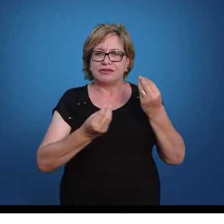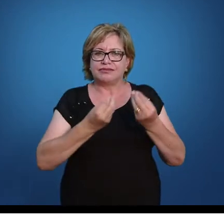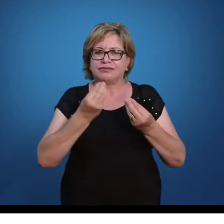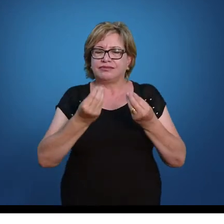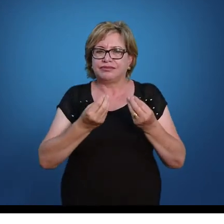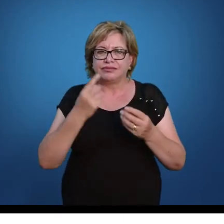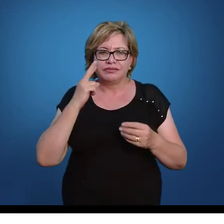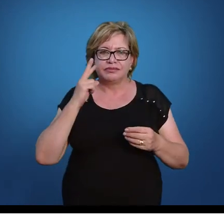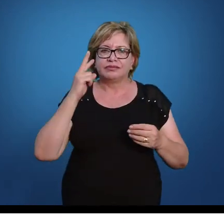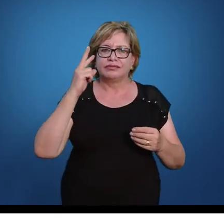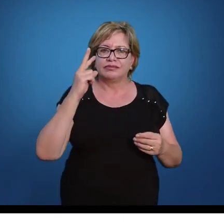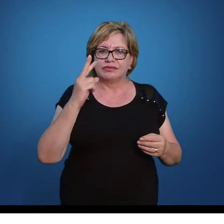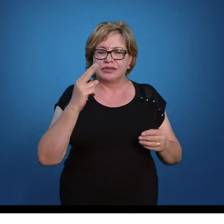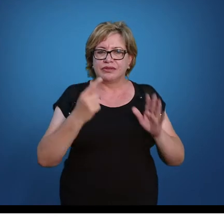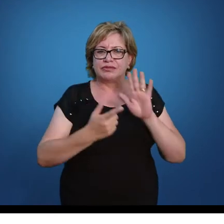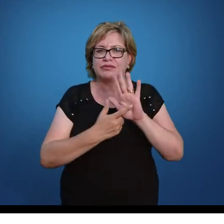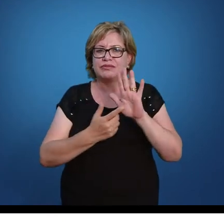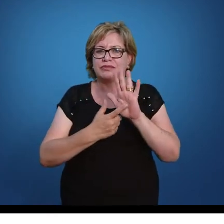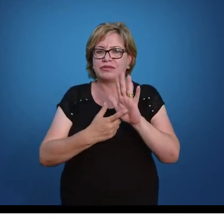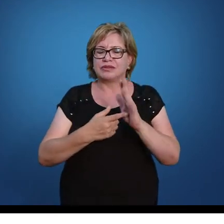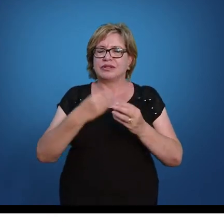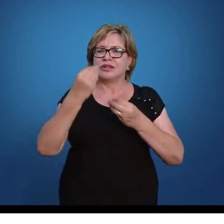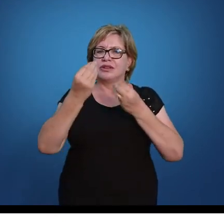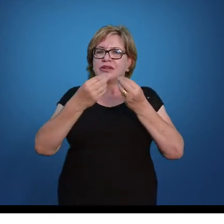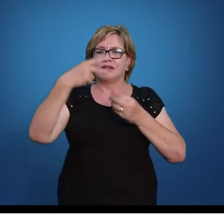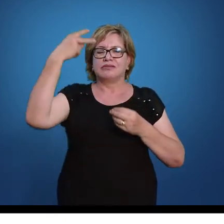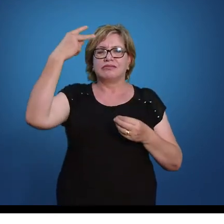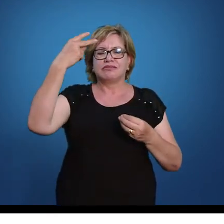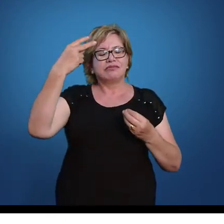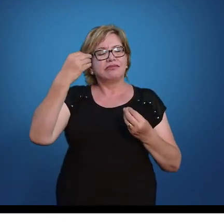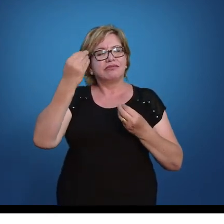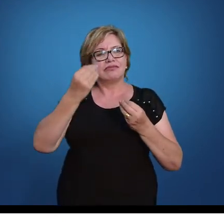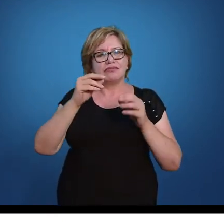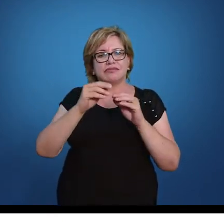você de maneira geral como é que é uma equação do segundo grau.